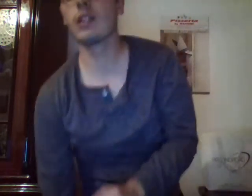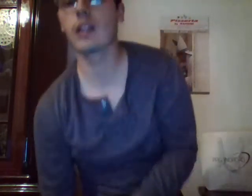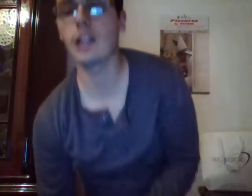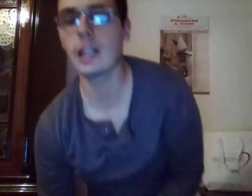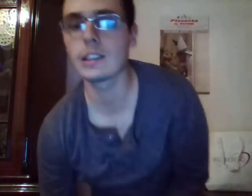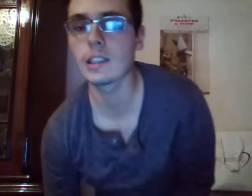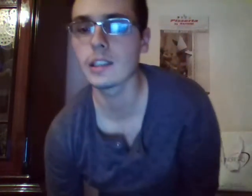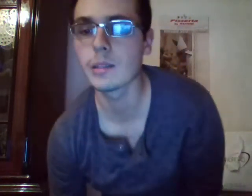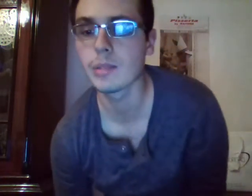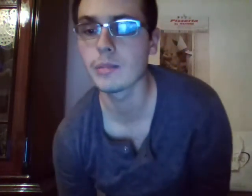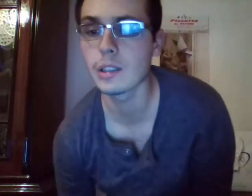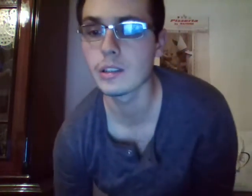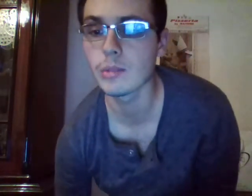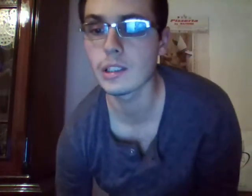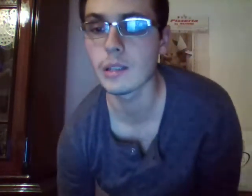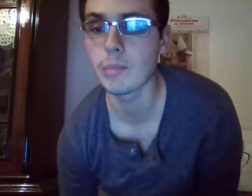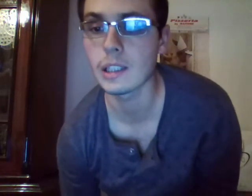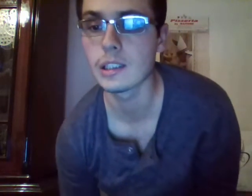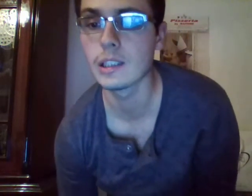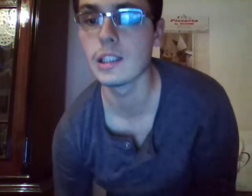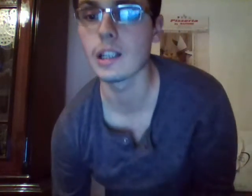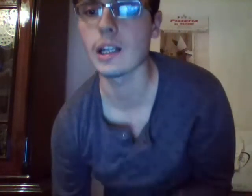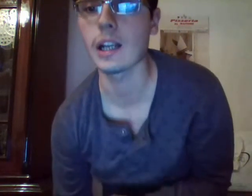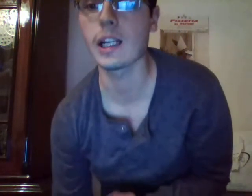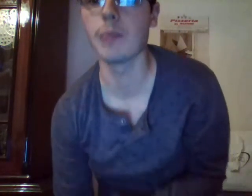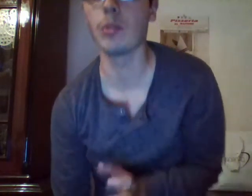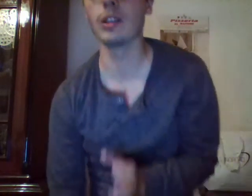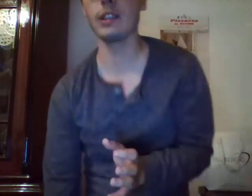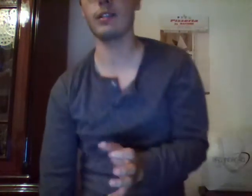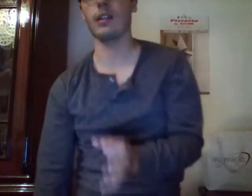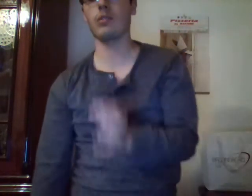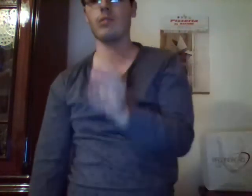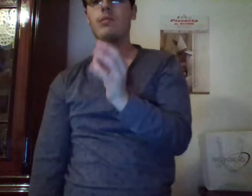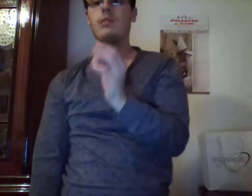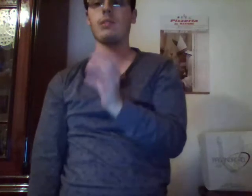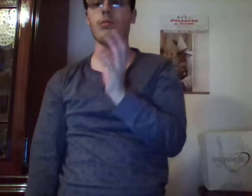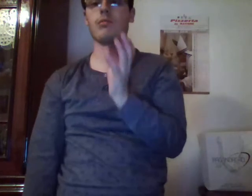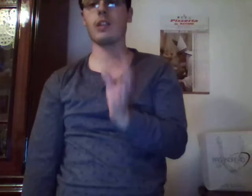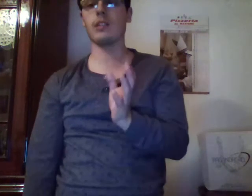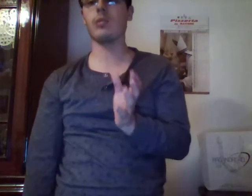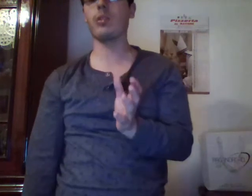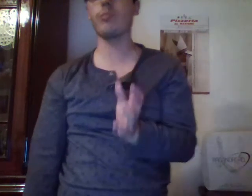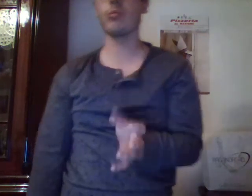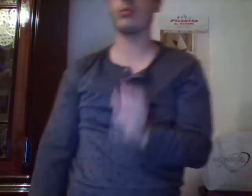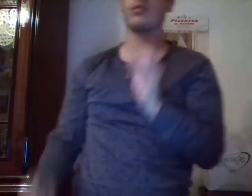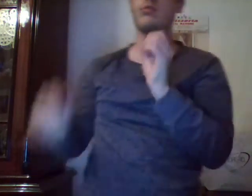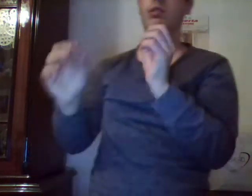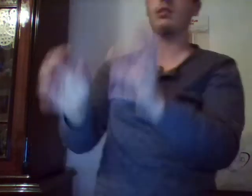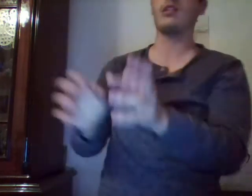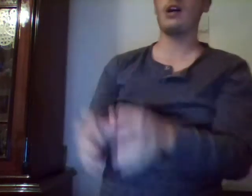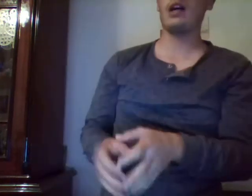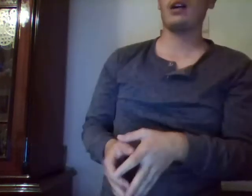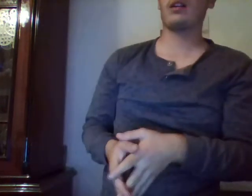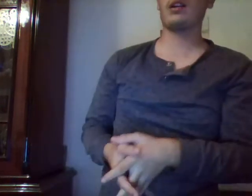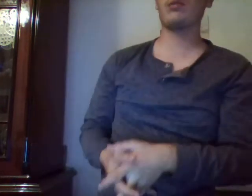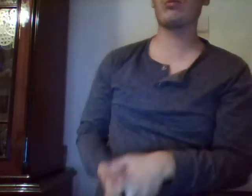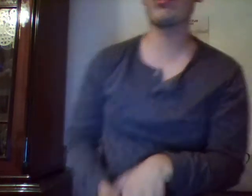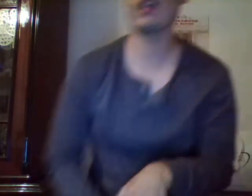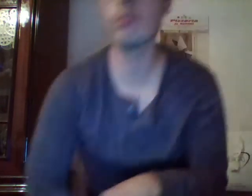'irlanda che prima di questa partita era capolista noi avevamo 13 punti quindi raggiungiamo